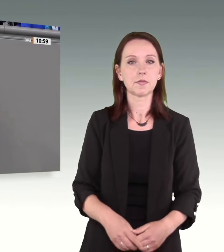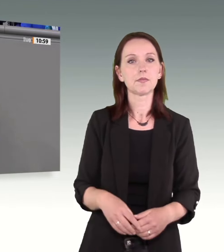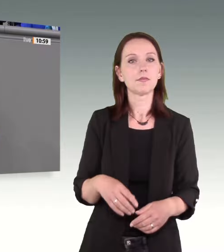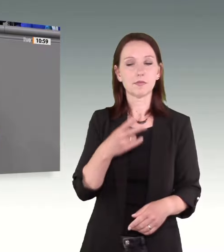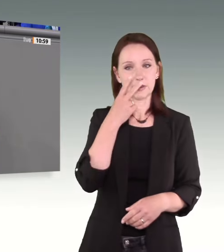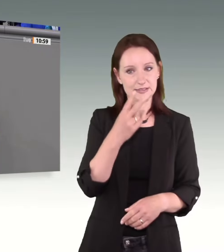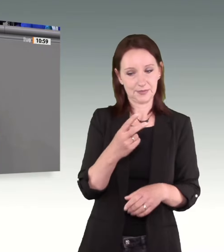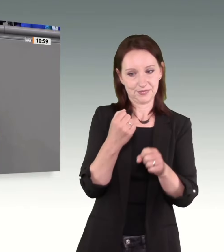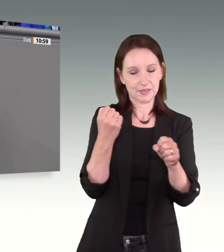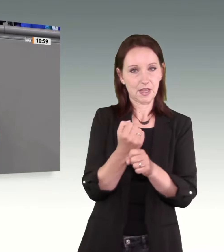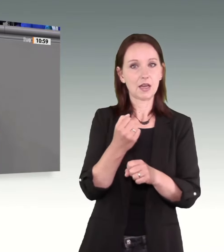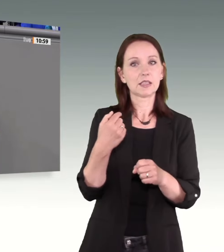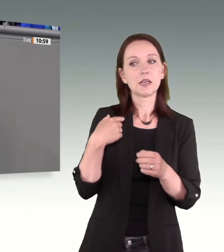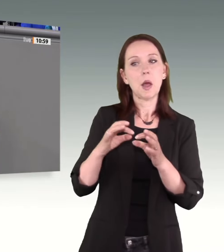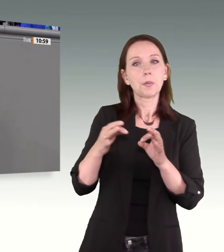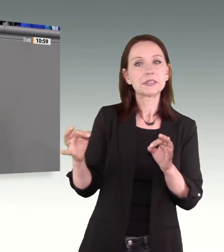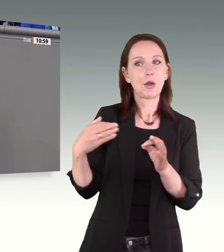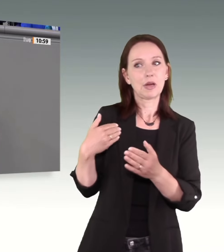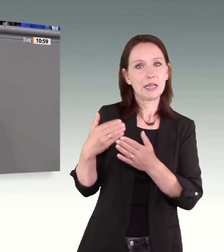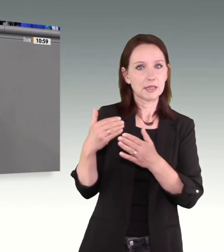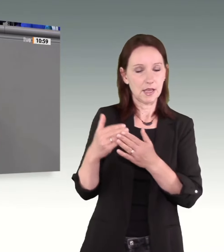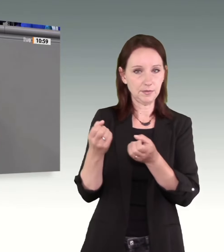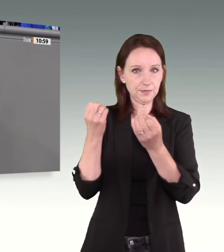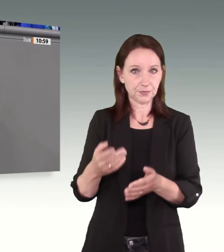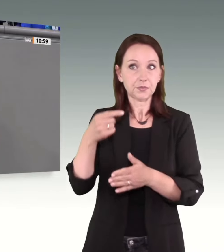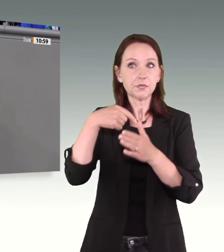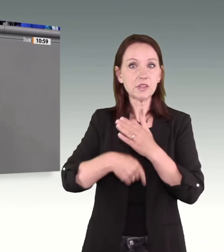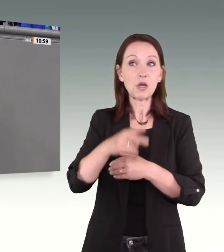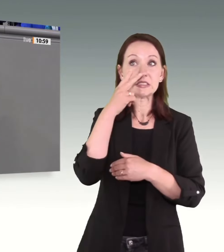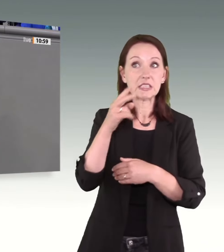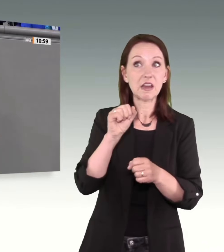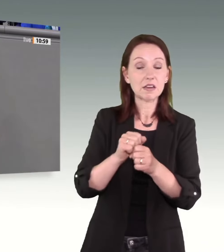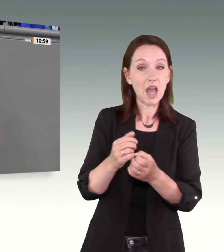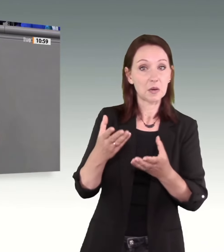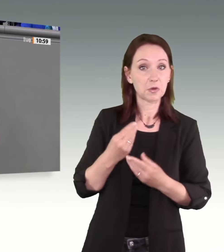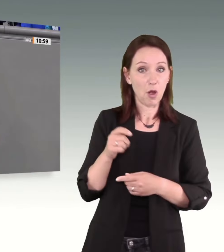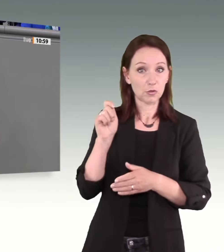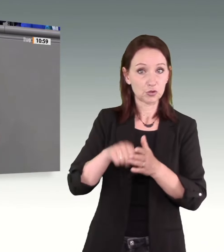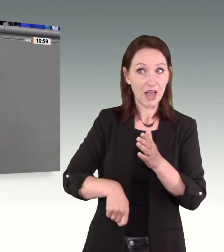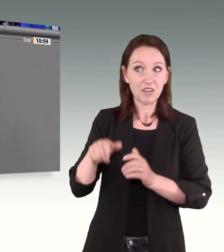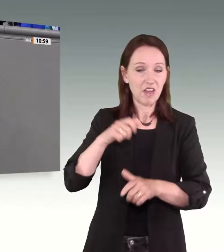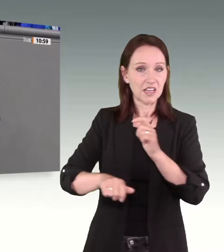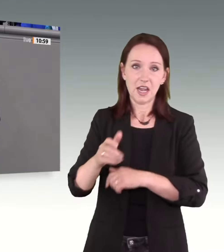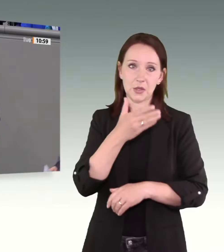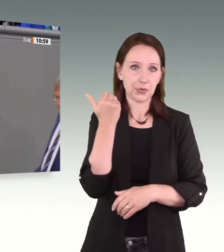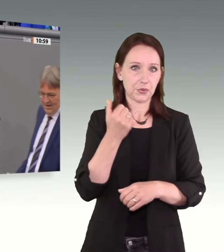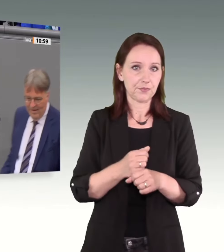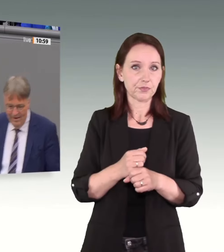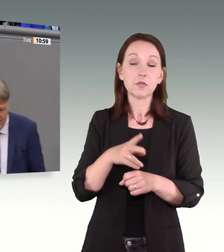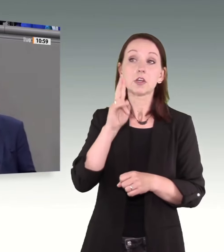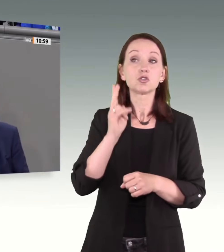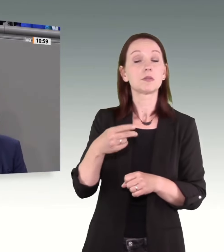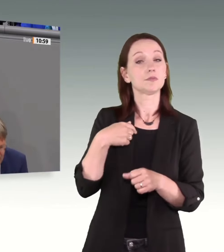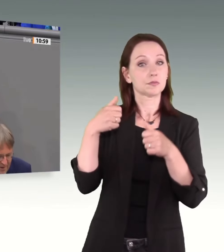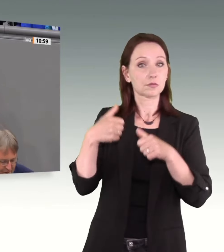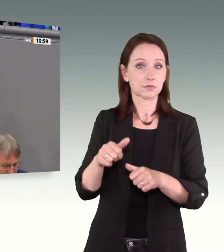nicht durch Strafandrohung verhindern. Repression ist wichtig, ja. Sie verhindert in diesem Kontext aber leider kaum Taten,